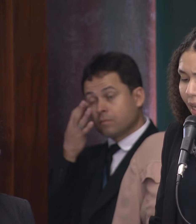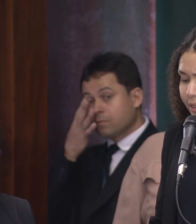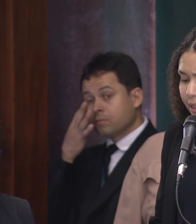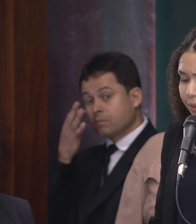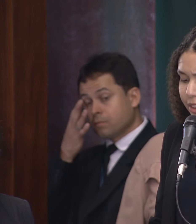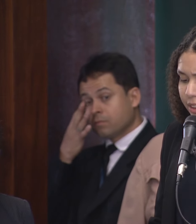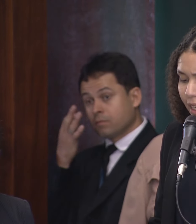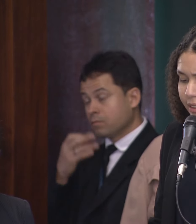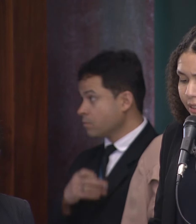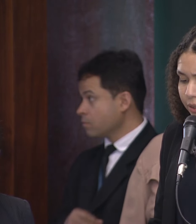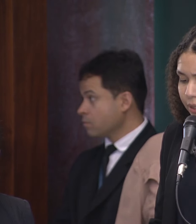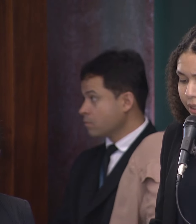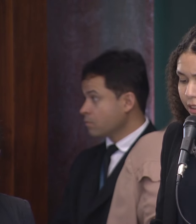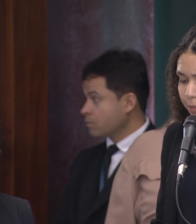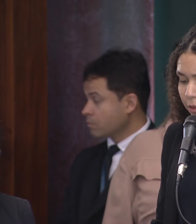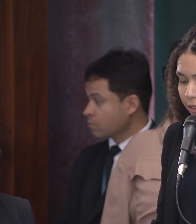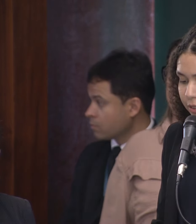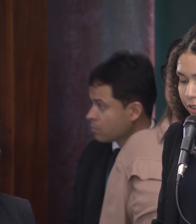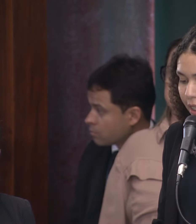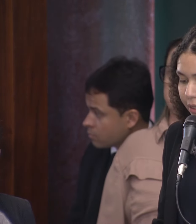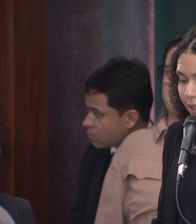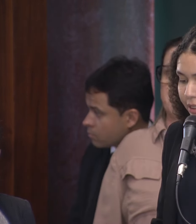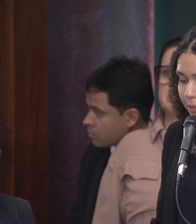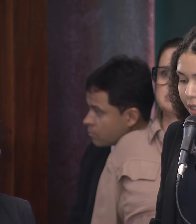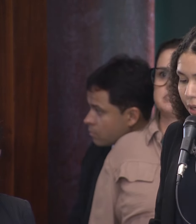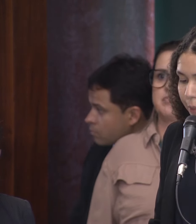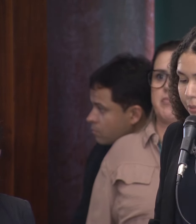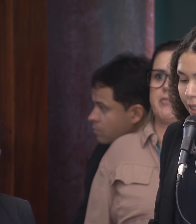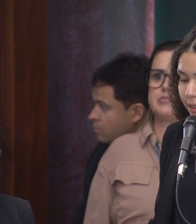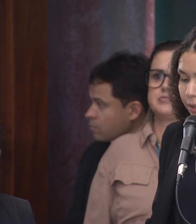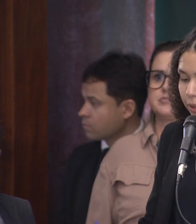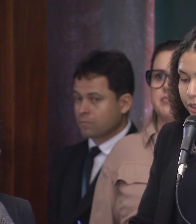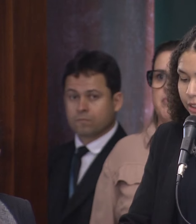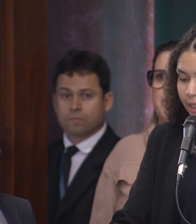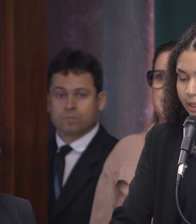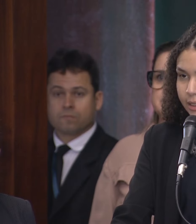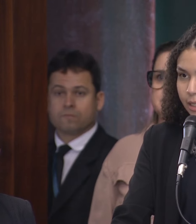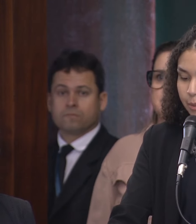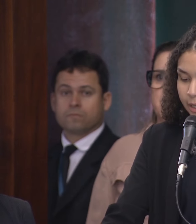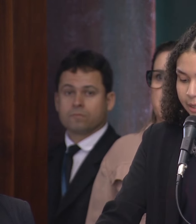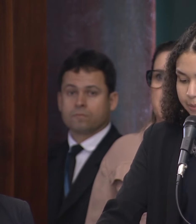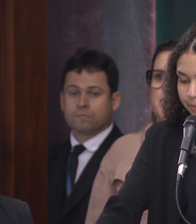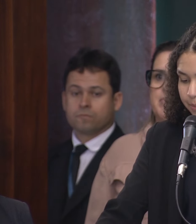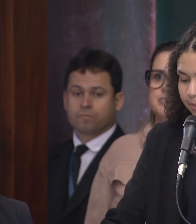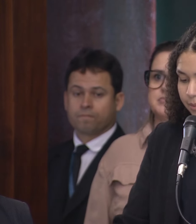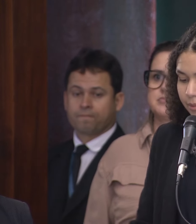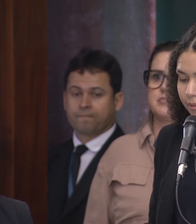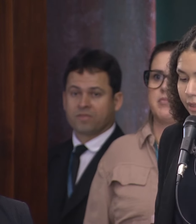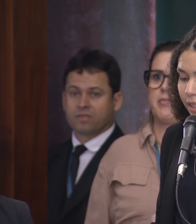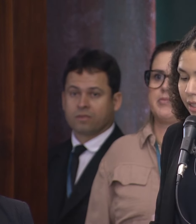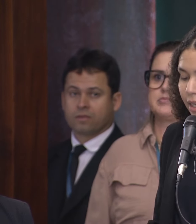As cinco entidades escolhidas por voto direto receberão a premiação hoje nesta cerimônia.